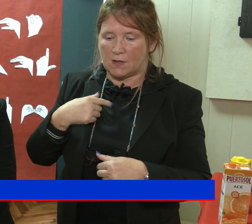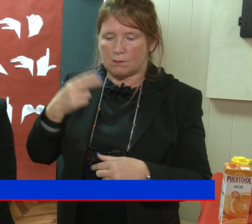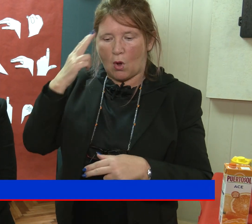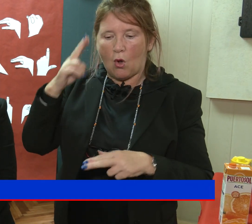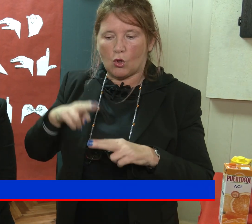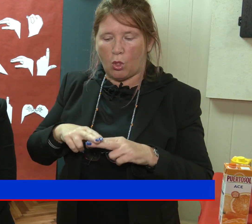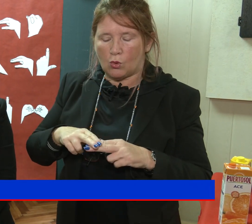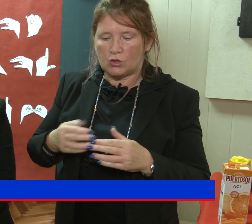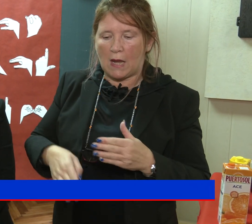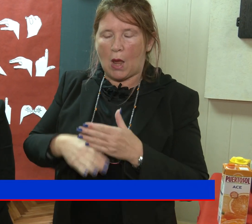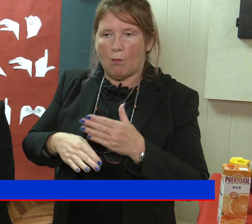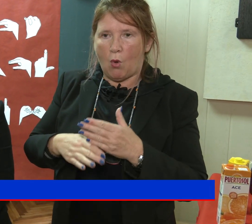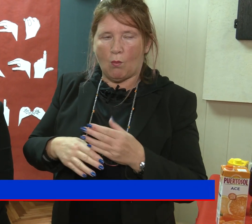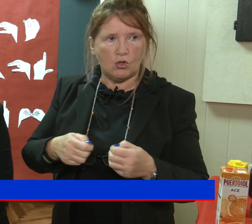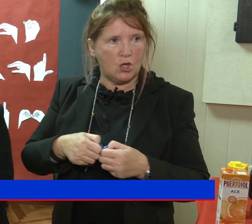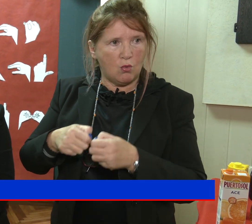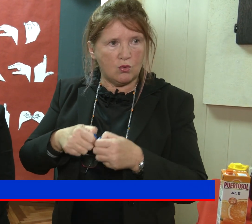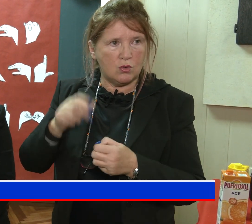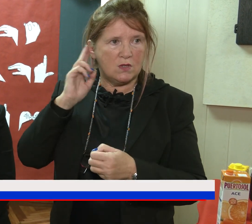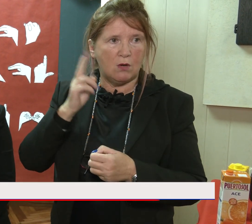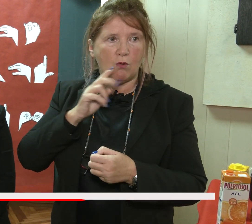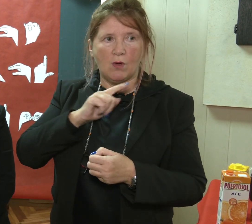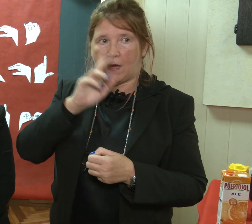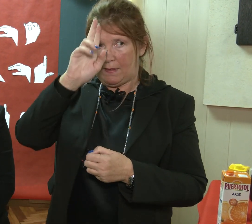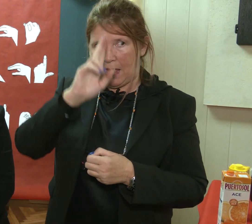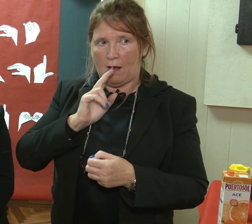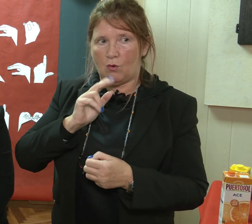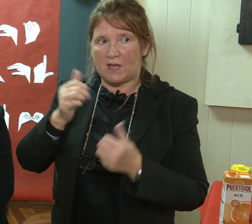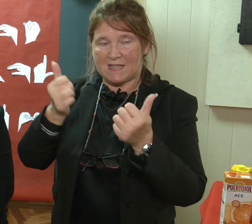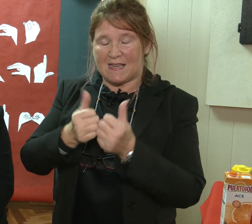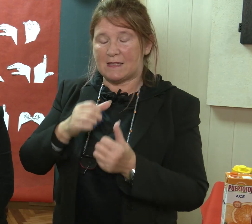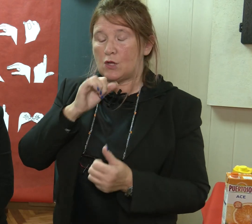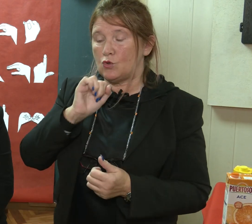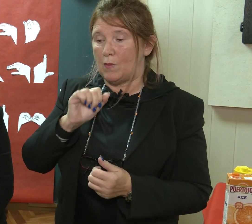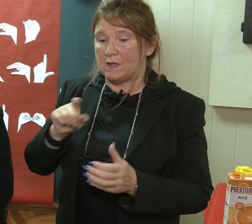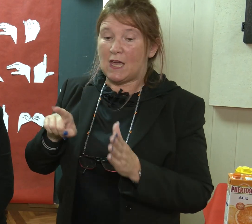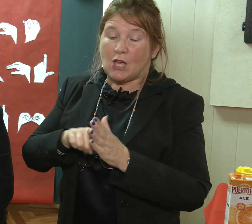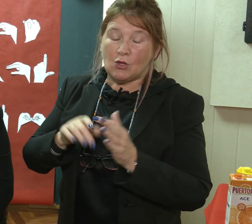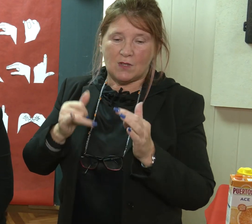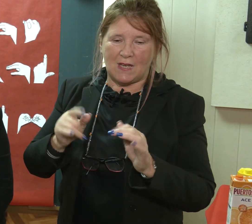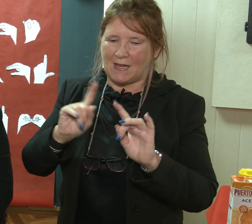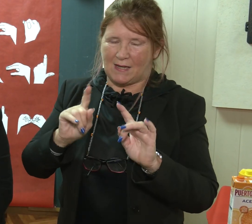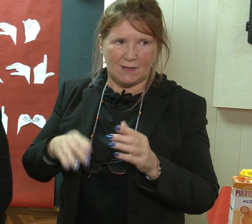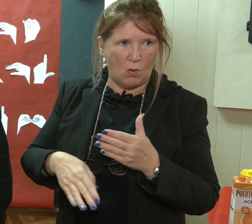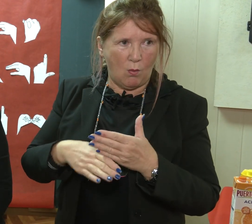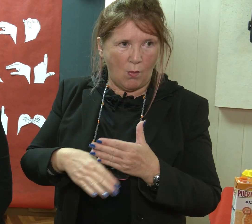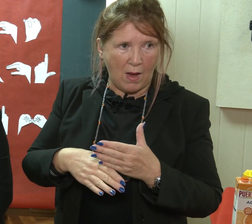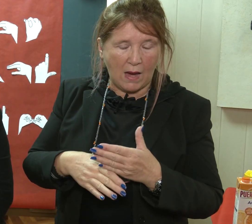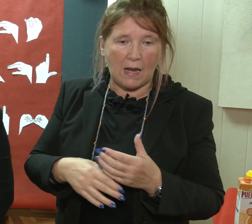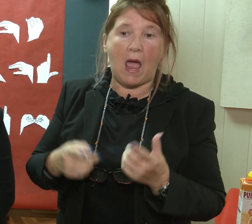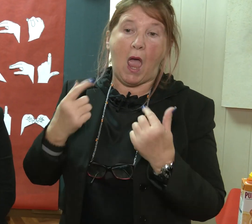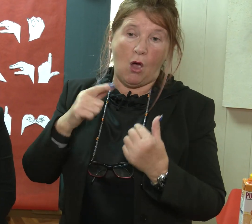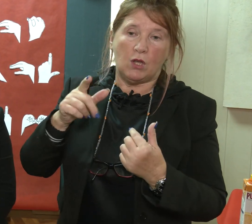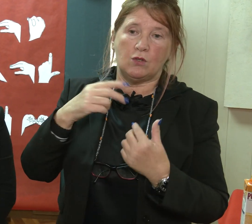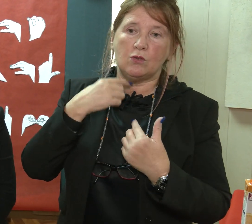udruzi gluhih i nagluhih istarske županije s obzirom na to da im do sada nismo pomagali, a iskazali su